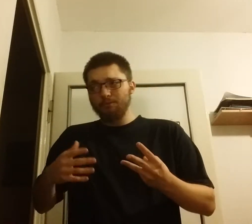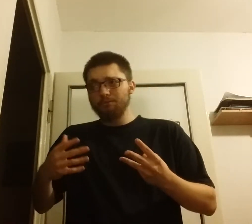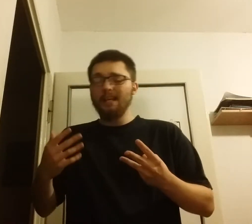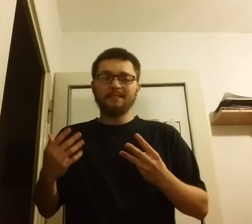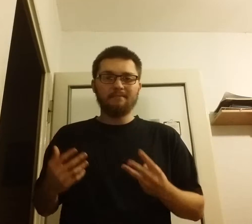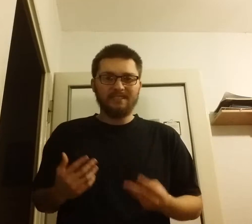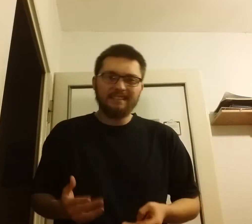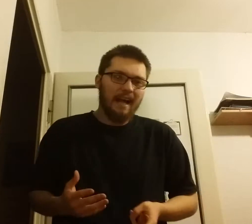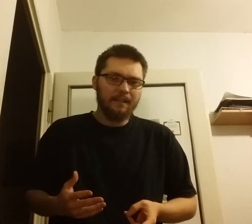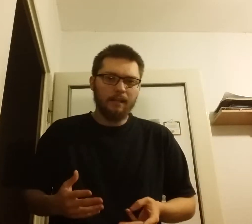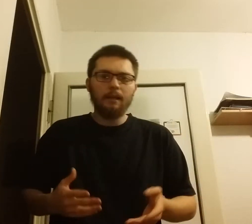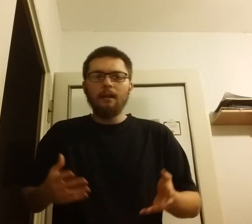prostu nie jestem w stanie